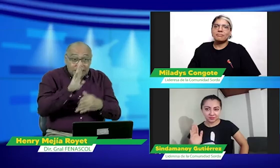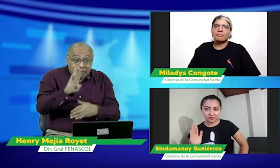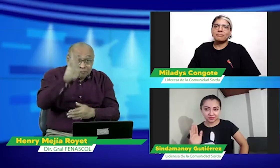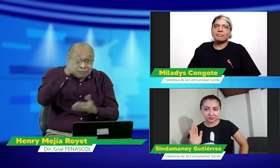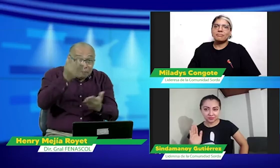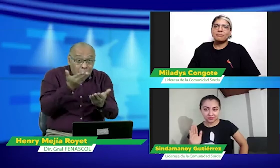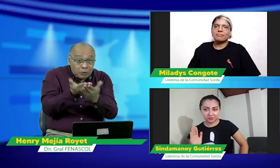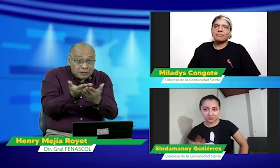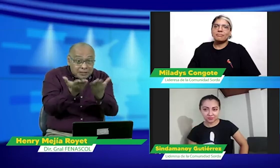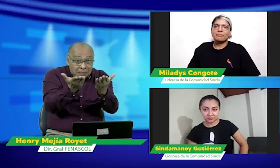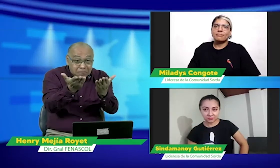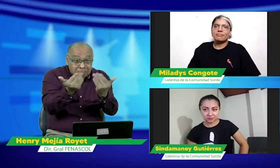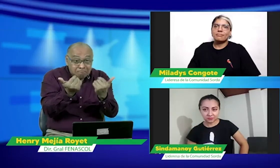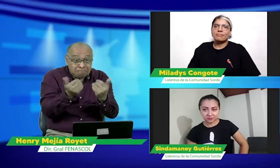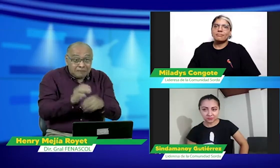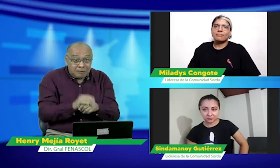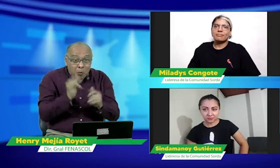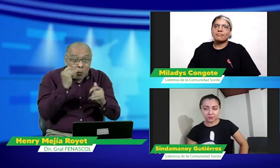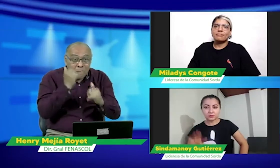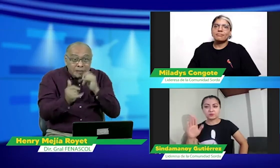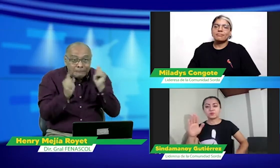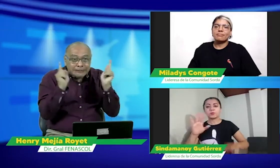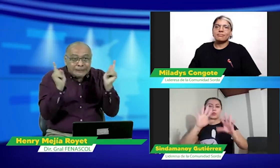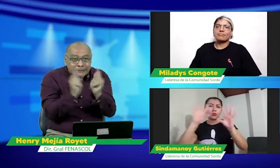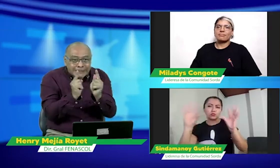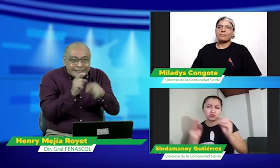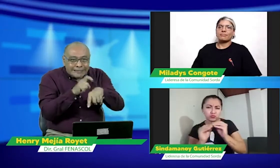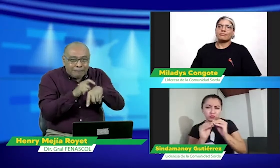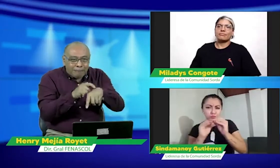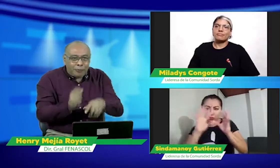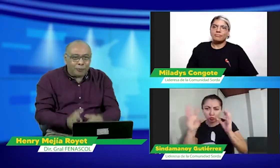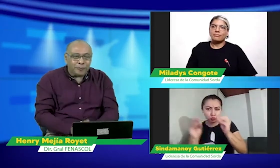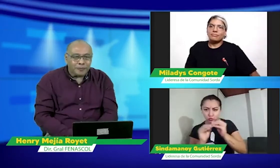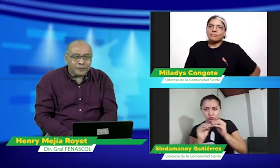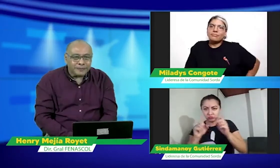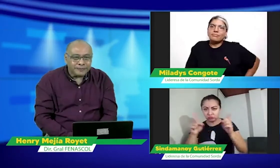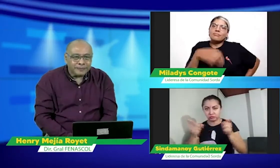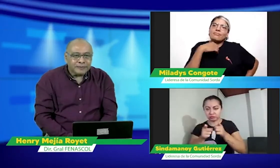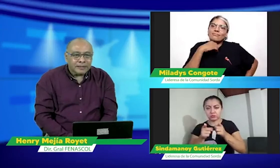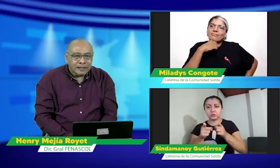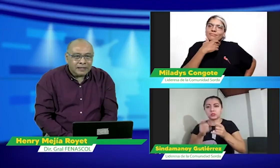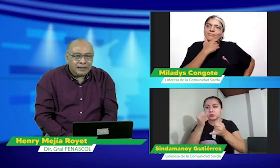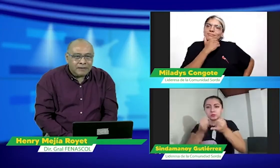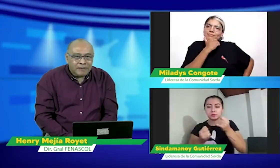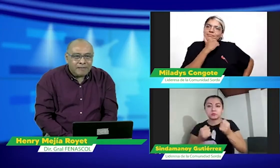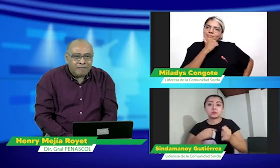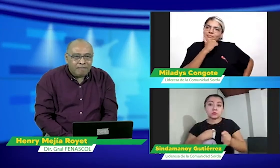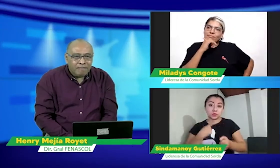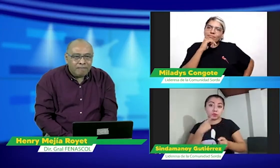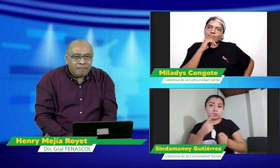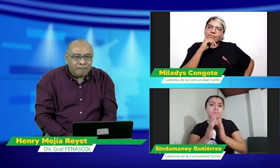pero pues sabemos que viene para más adelante no sé si ustedes quisieran terminar con las una conclusión muy corta